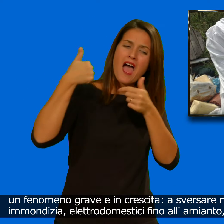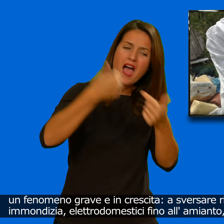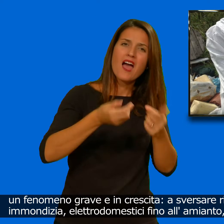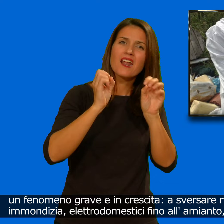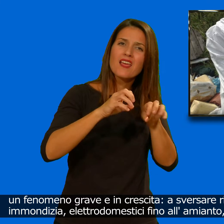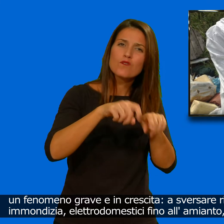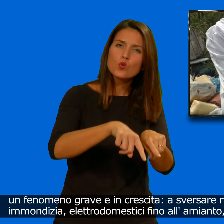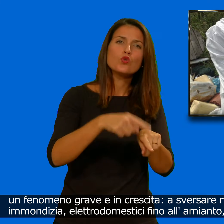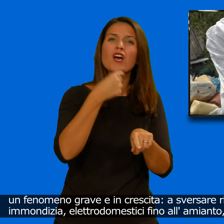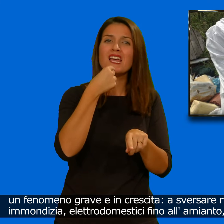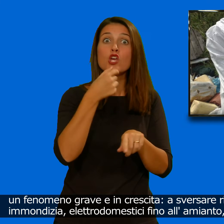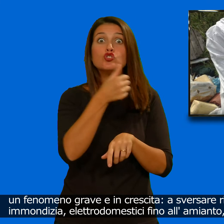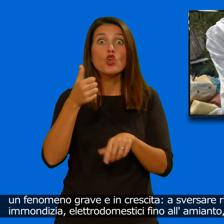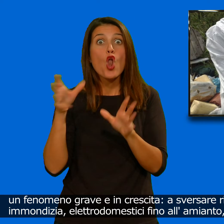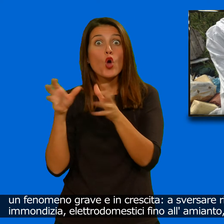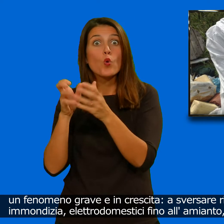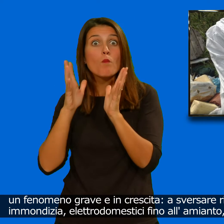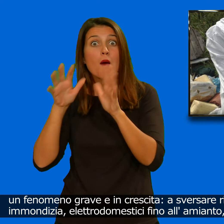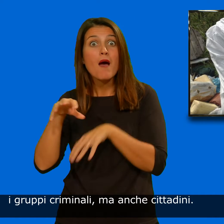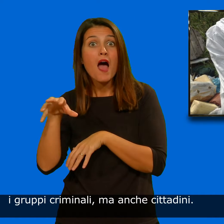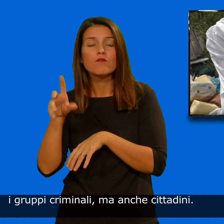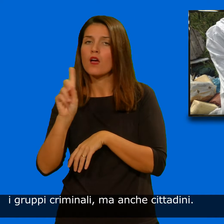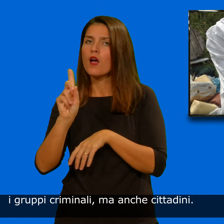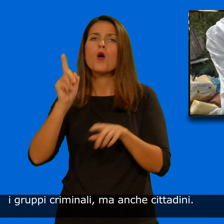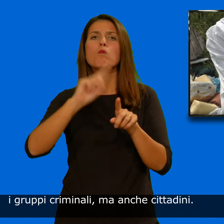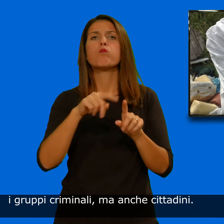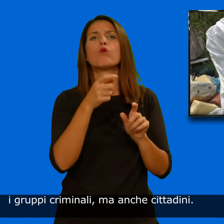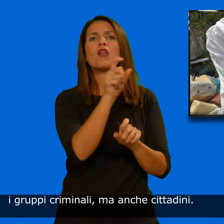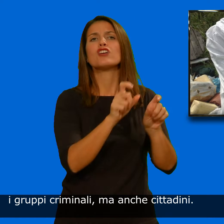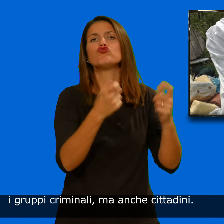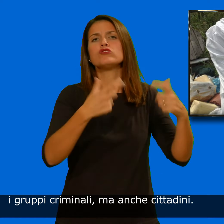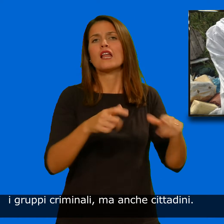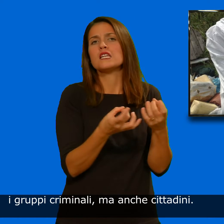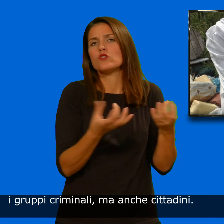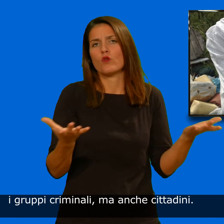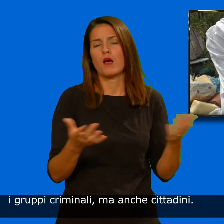fino all'amianto, non sono più soltanto i gruppi criminali, ma anche i cittadini.